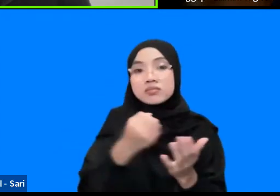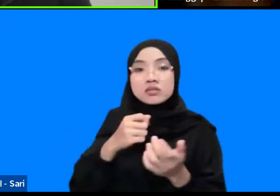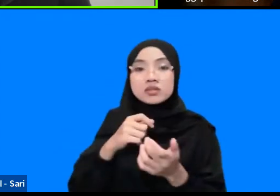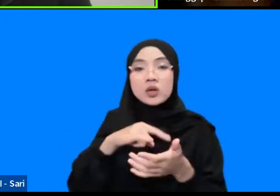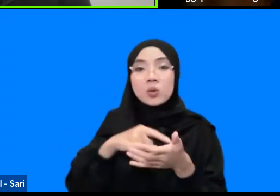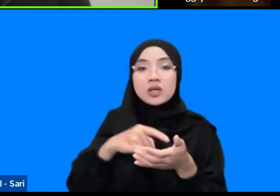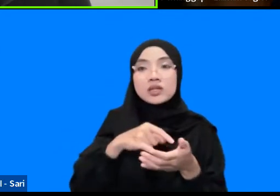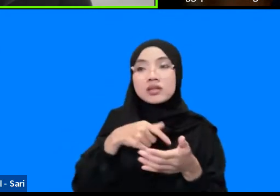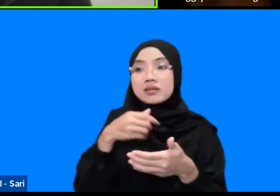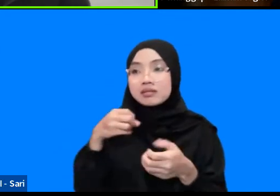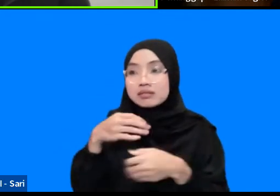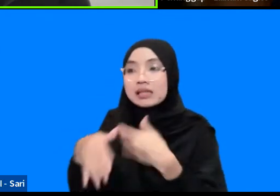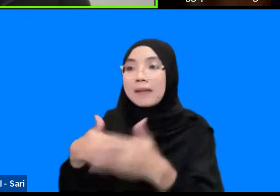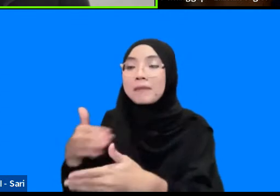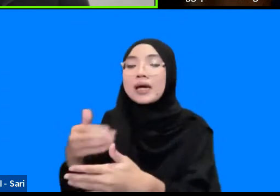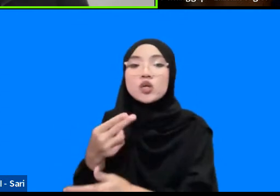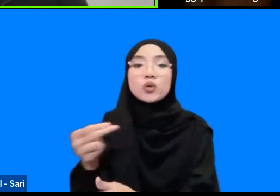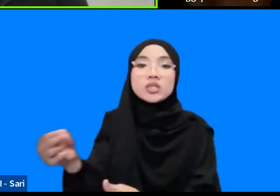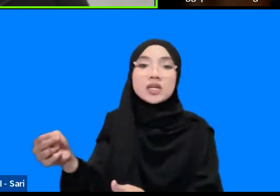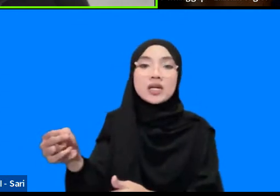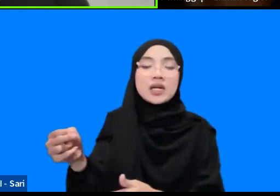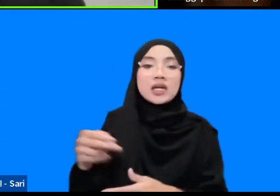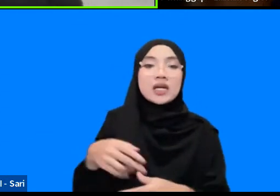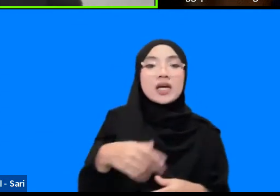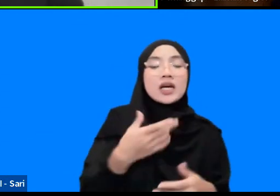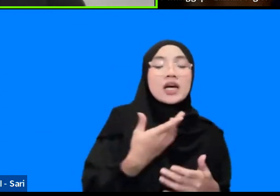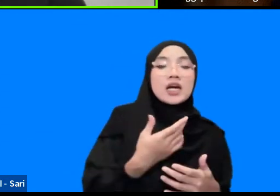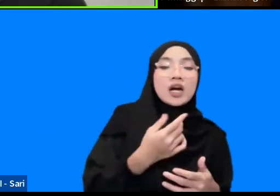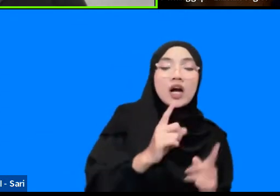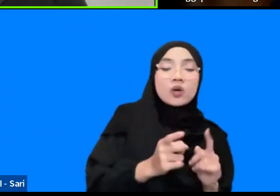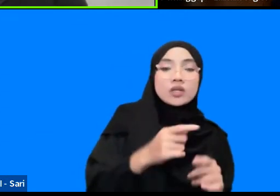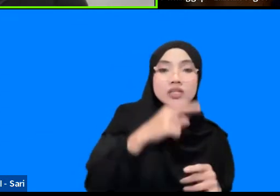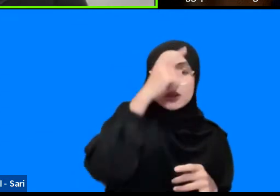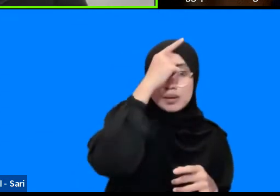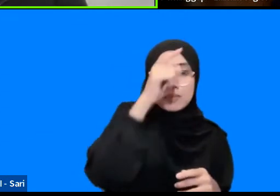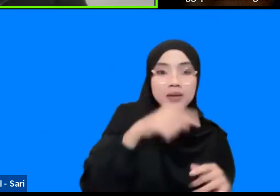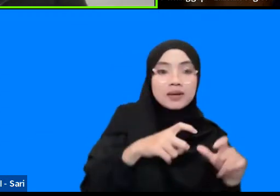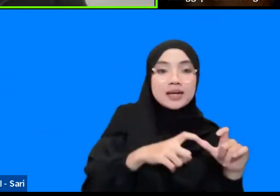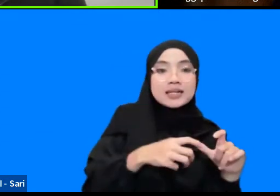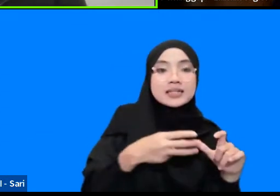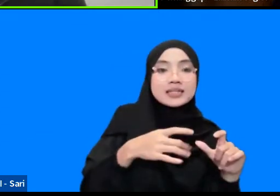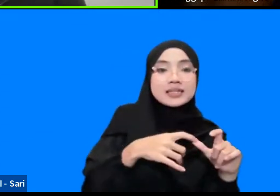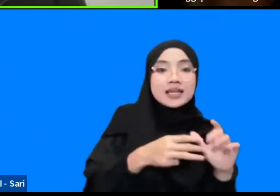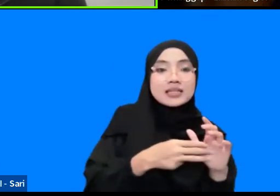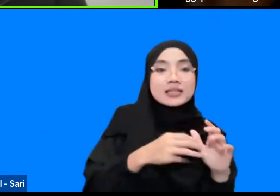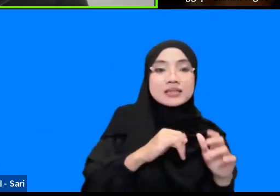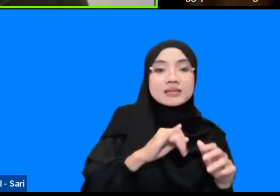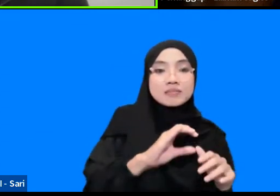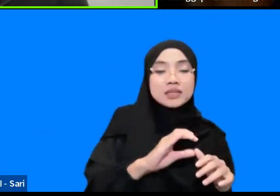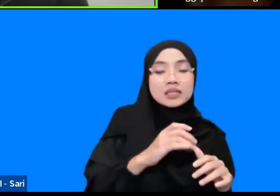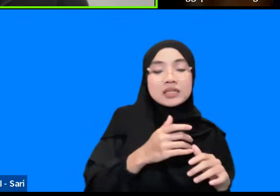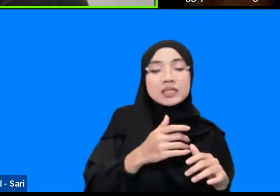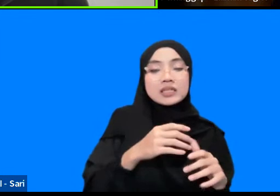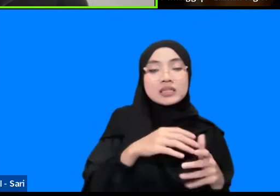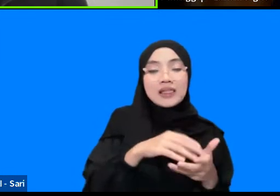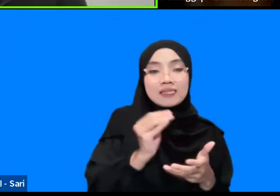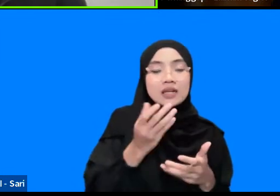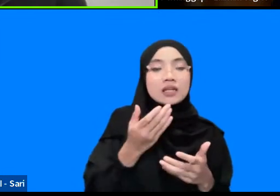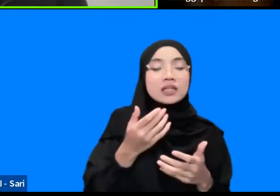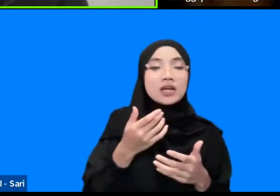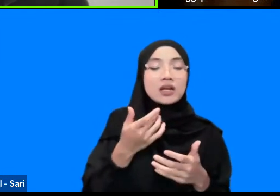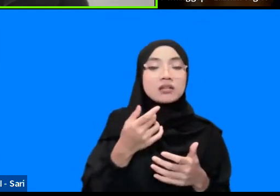Indonesia Jerman sendiri teknologinya kan seismic centric yang disebut dengan warning system itu adalah yang